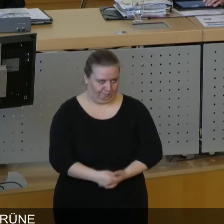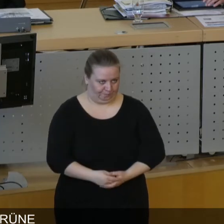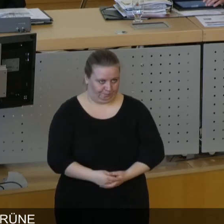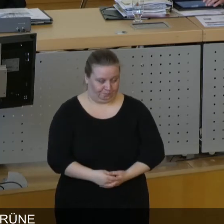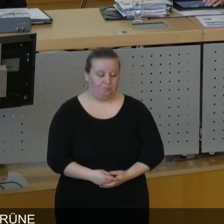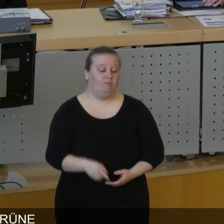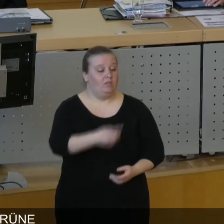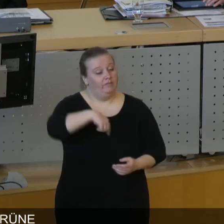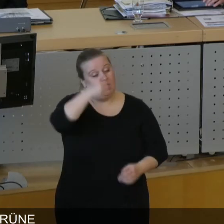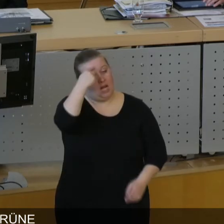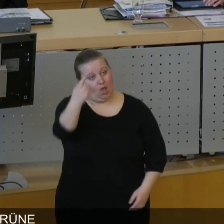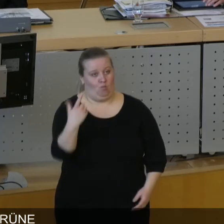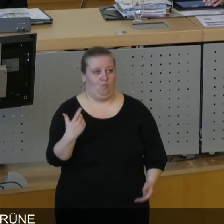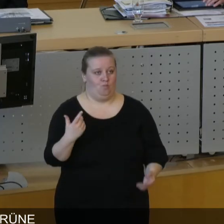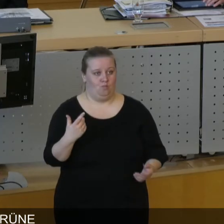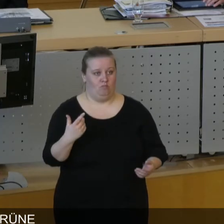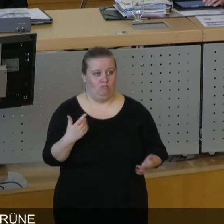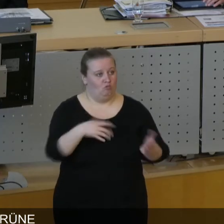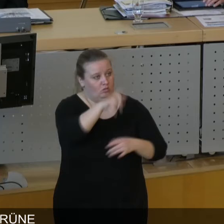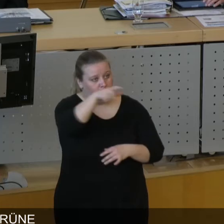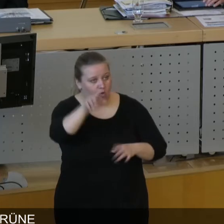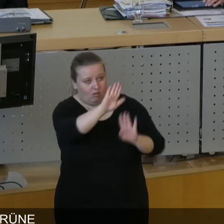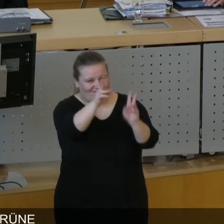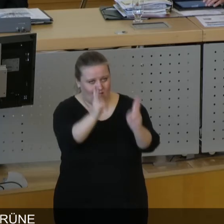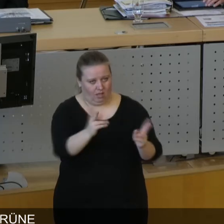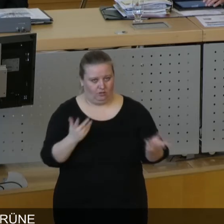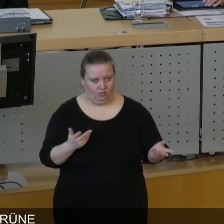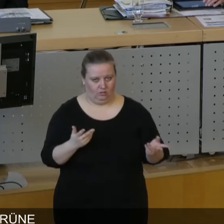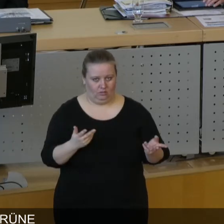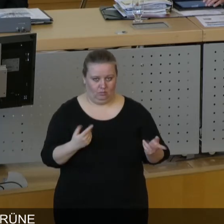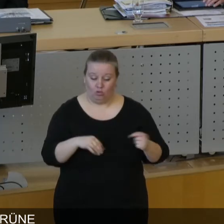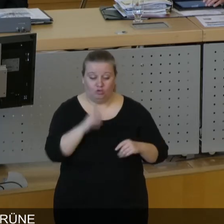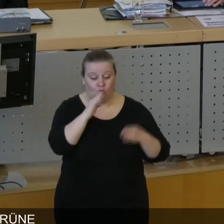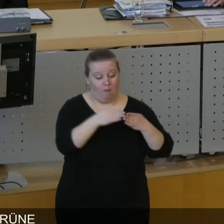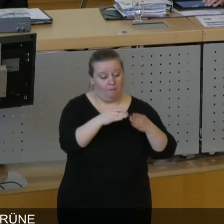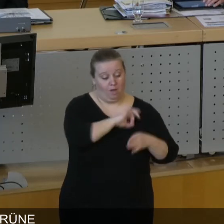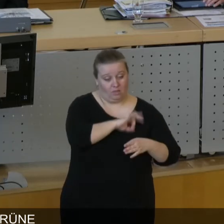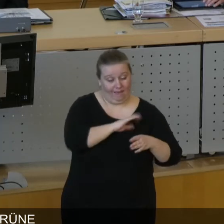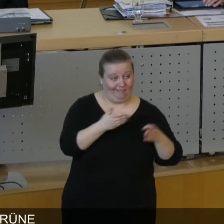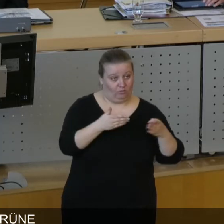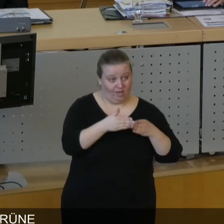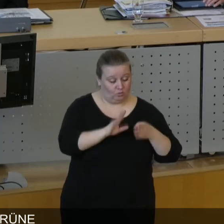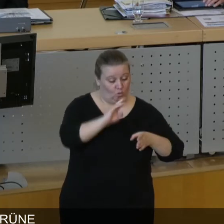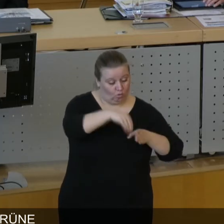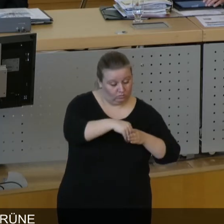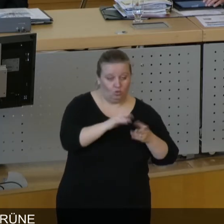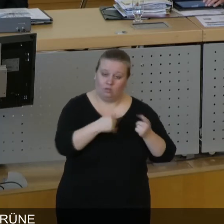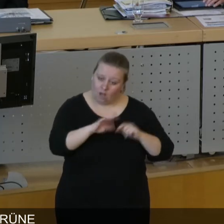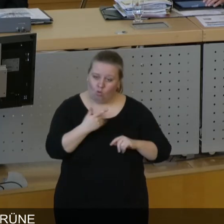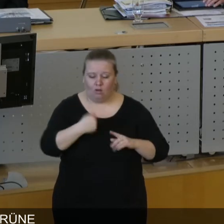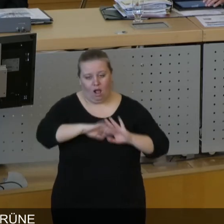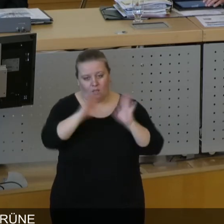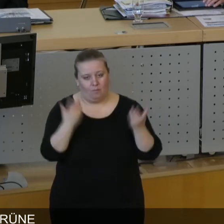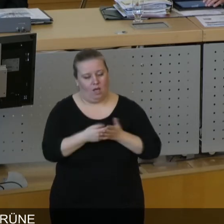glauben tatsächlich, dass die Bürgerinnen und Bürger das Recht haben sollten, außerhalb der Parteien einen geordneten Einfluss auf die